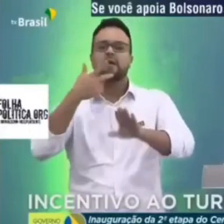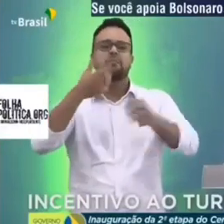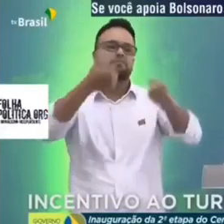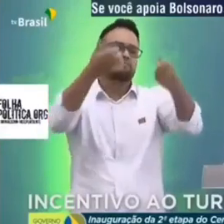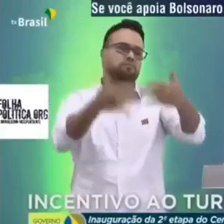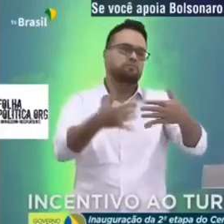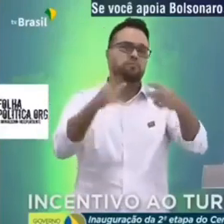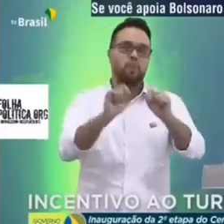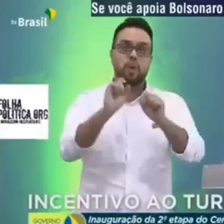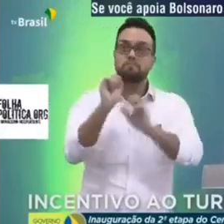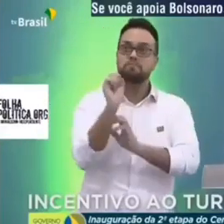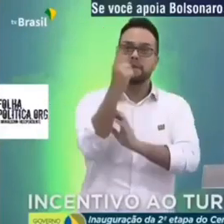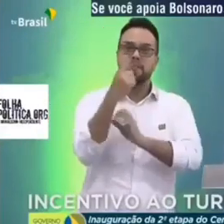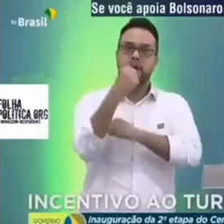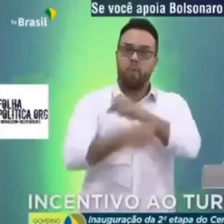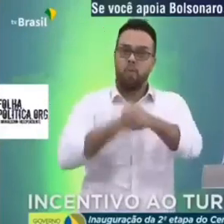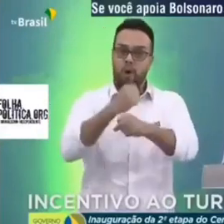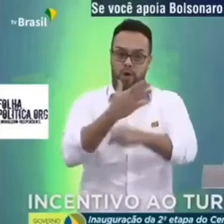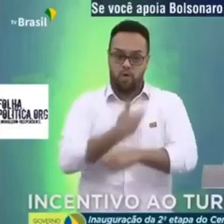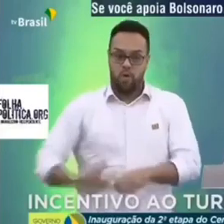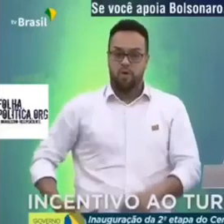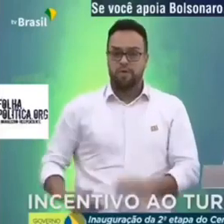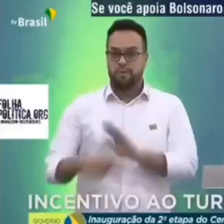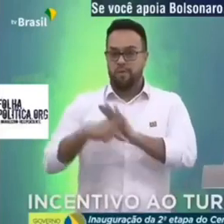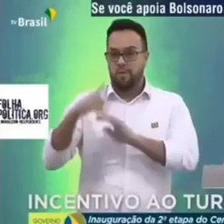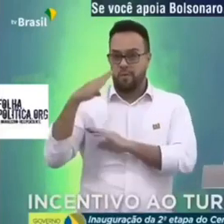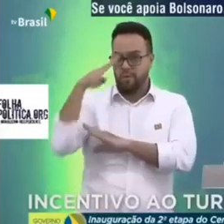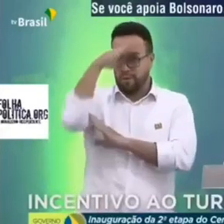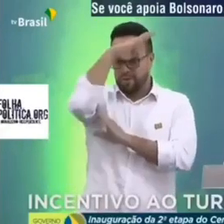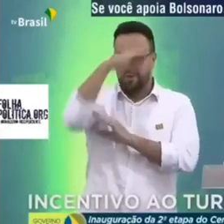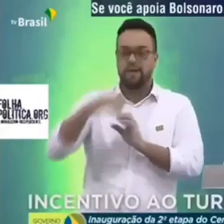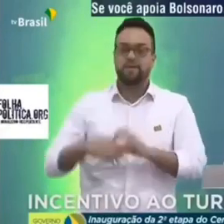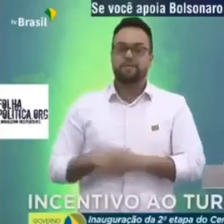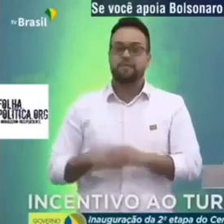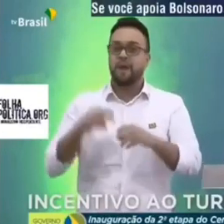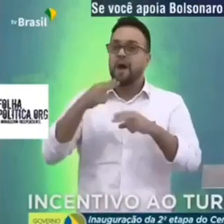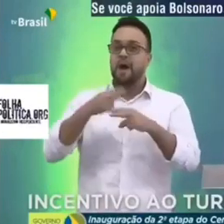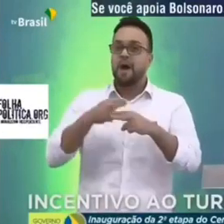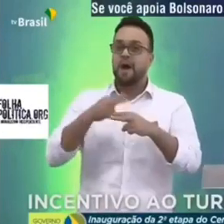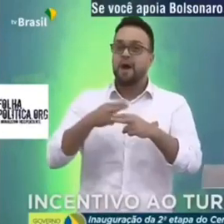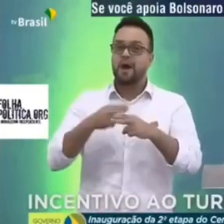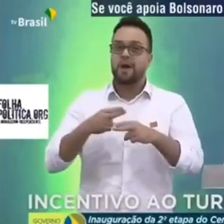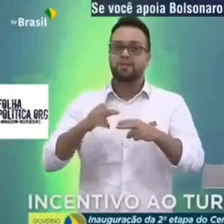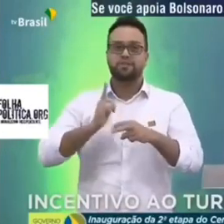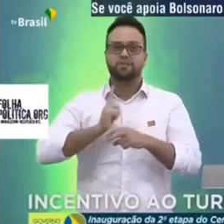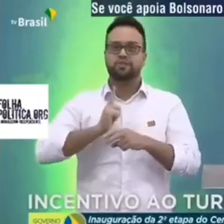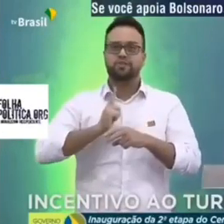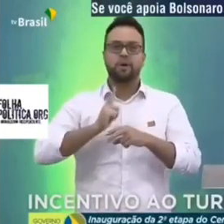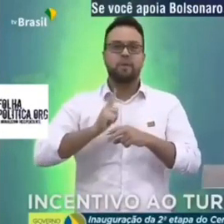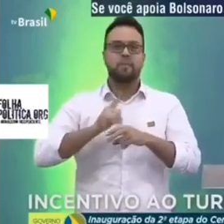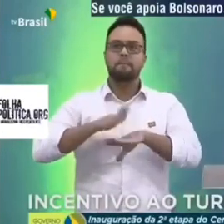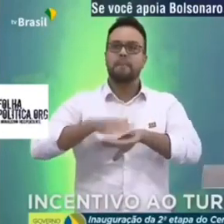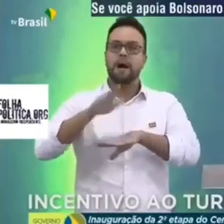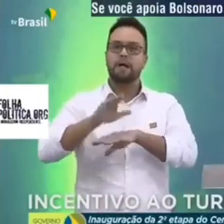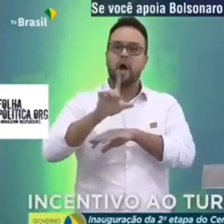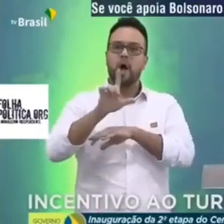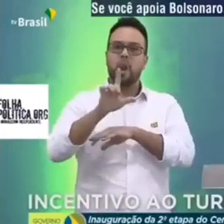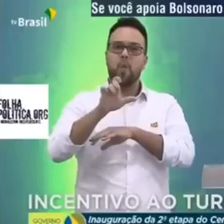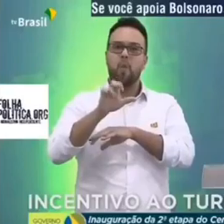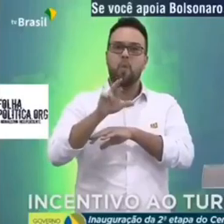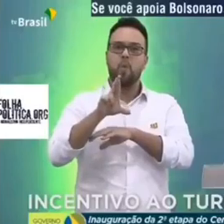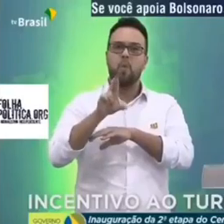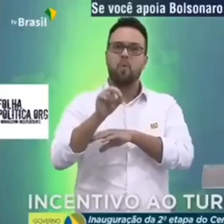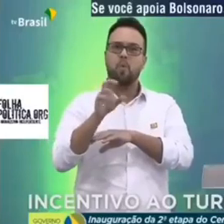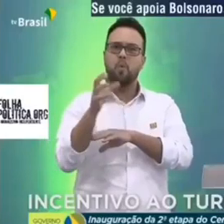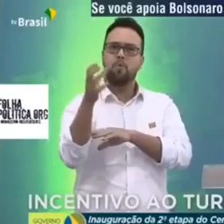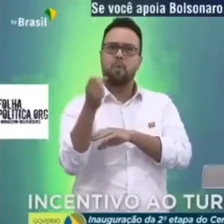primeiro ano do governo Bolsonaro a Caixa Econômica Federal tinha tido mais lucro do que nos